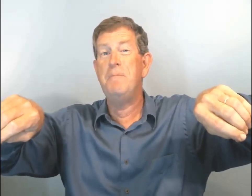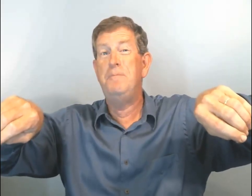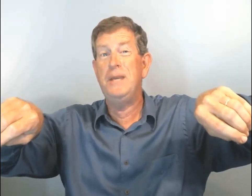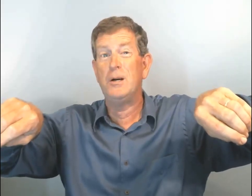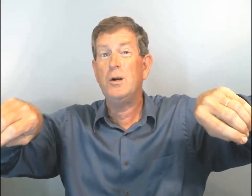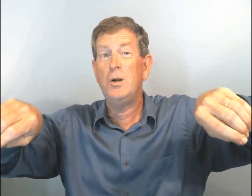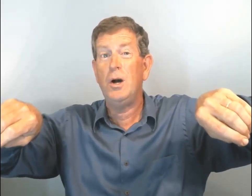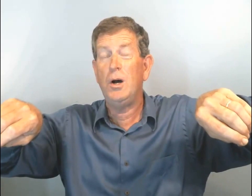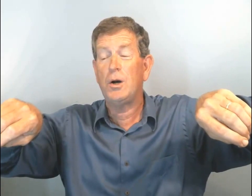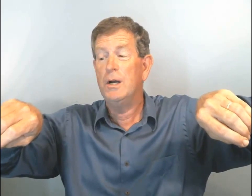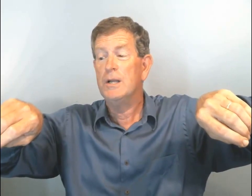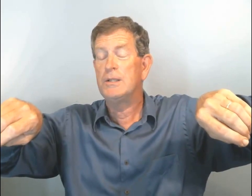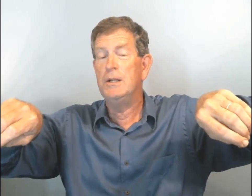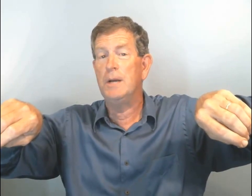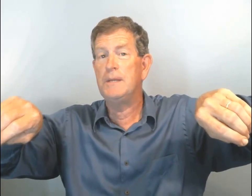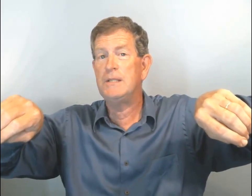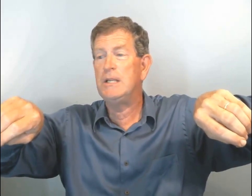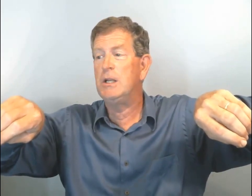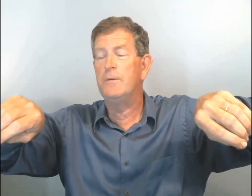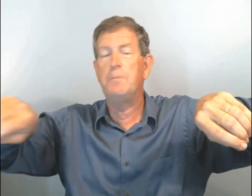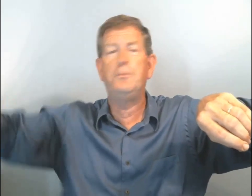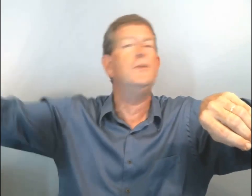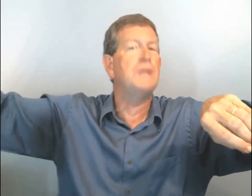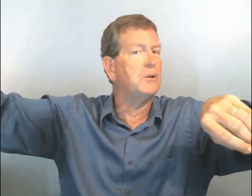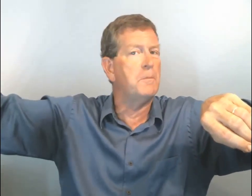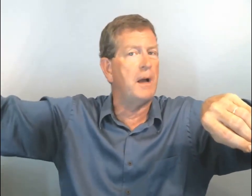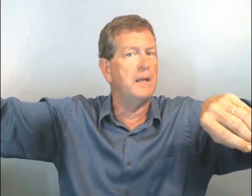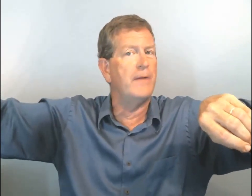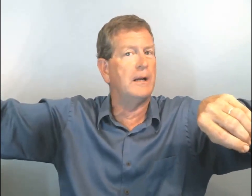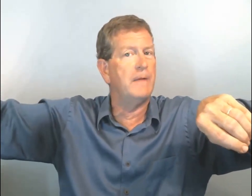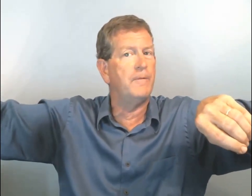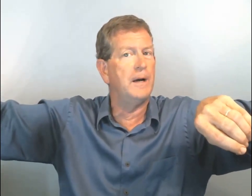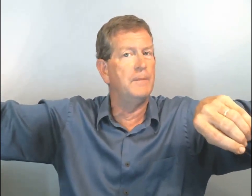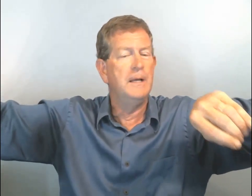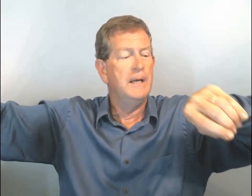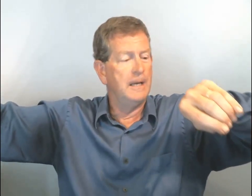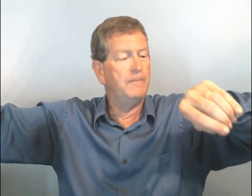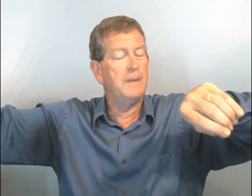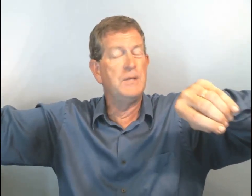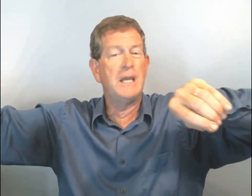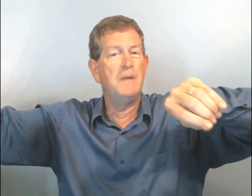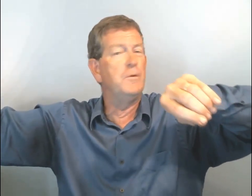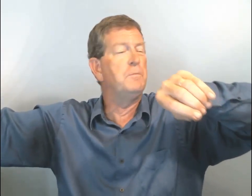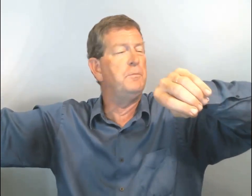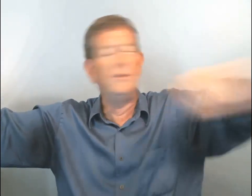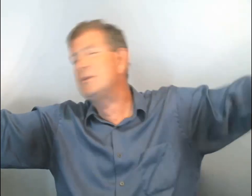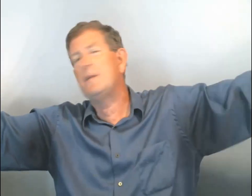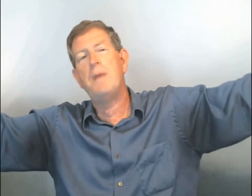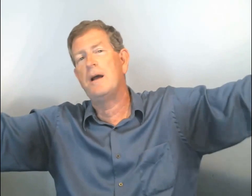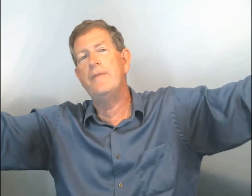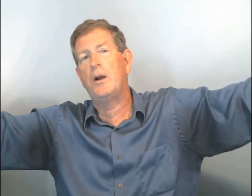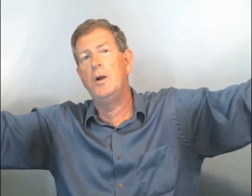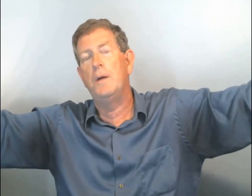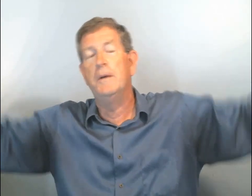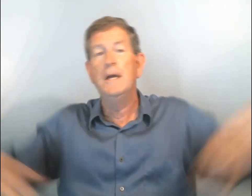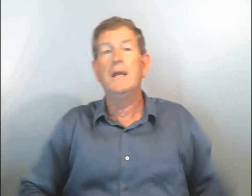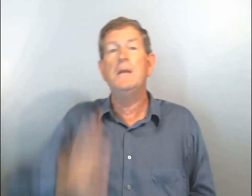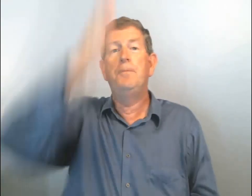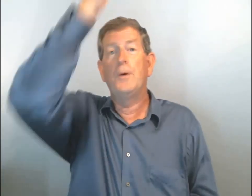pire encore, si l'homme décide qu'il ne veut plus être marié avec la femme, et la femme dit qu'elle ne veut plus être marié avec l'homme, ils pourraient